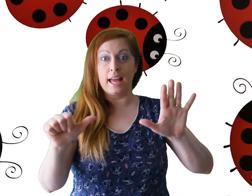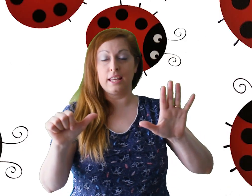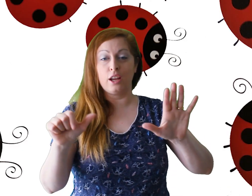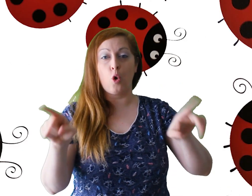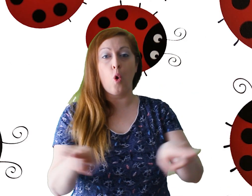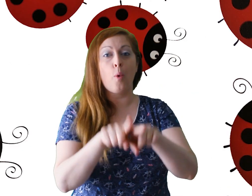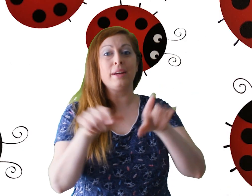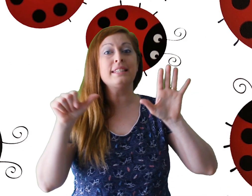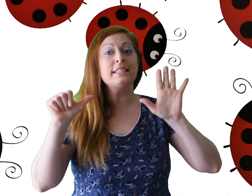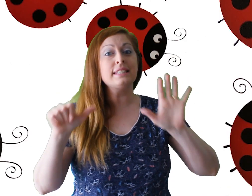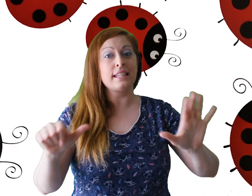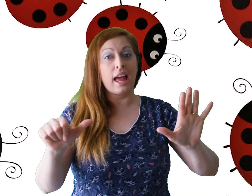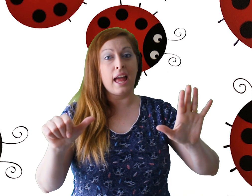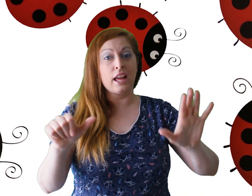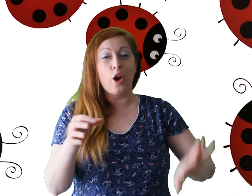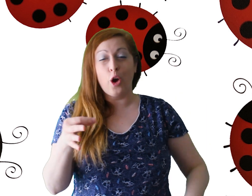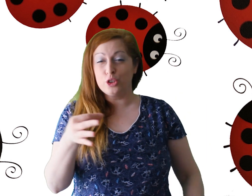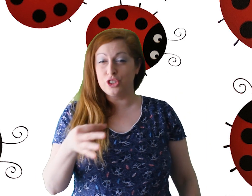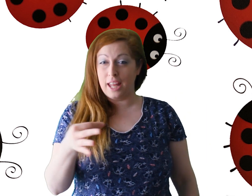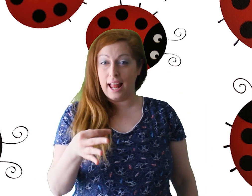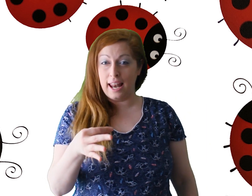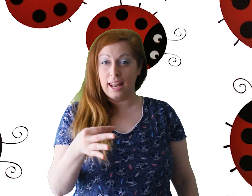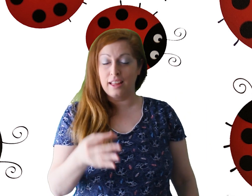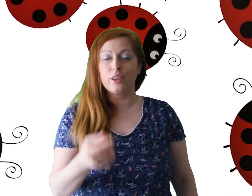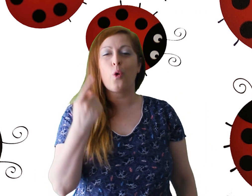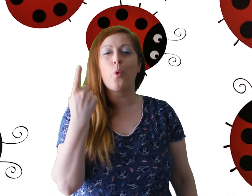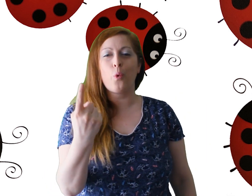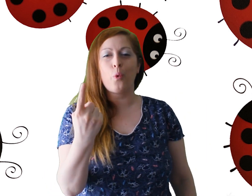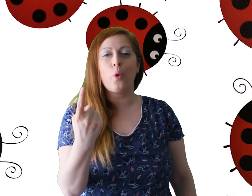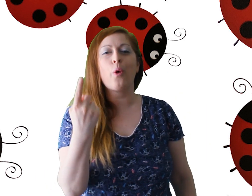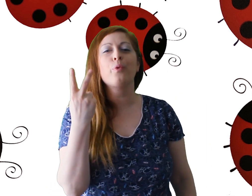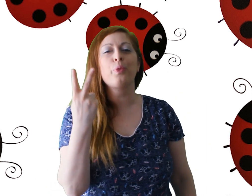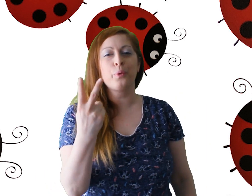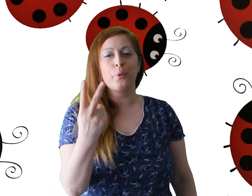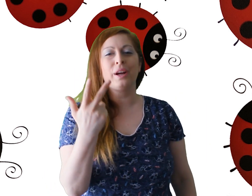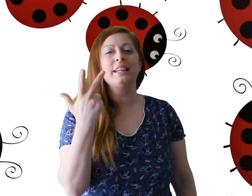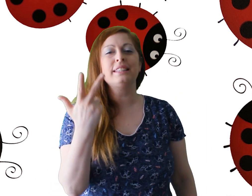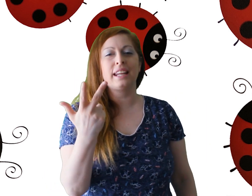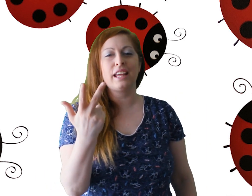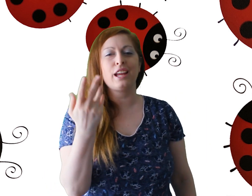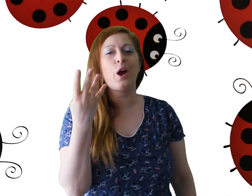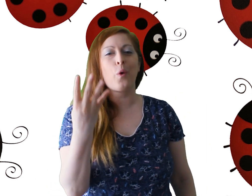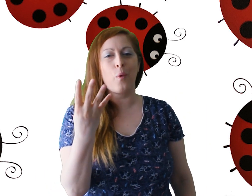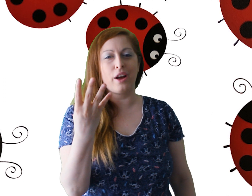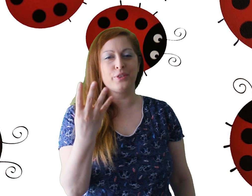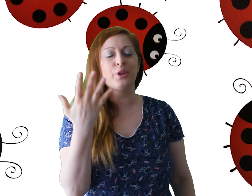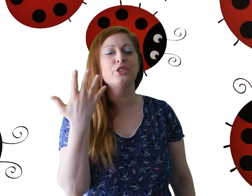come sei coccinelle, uno, due, tre, quattro, cinque,